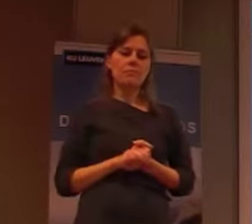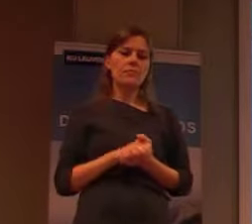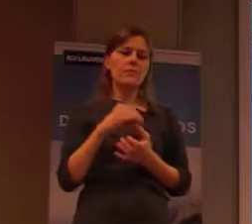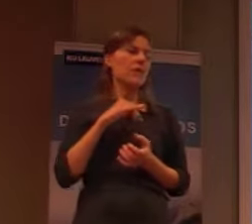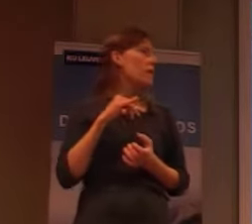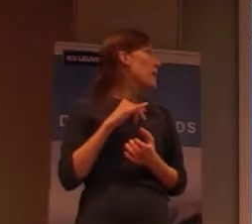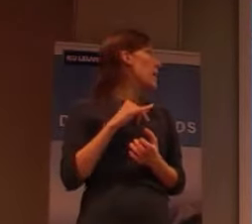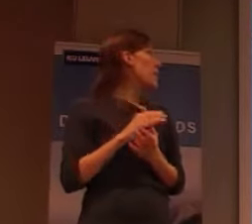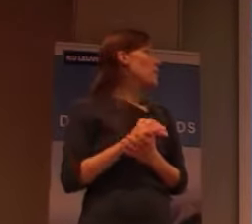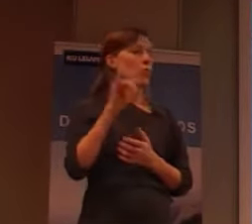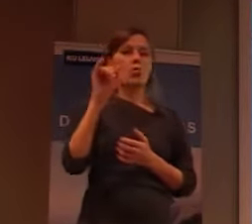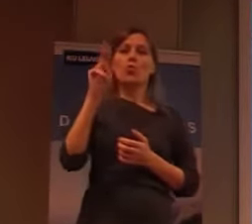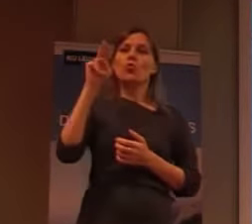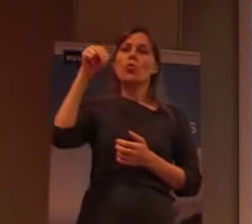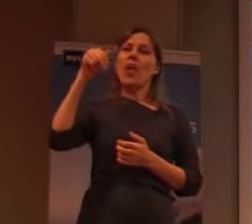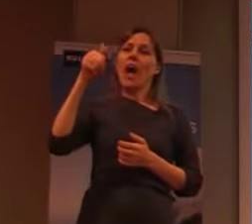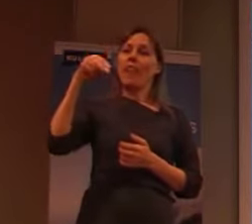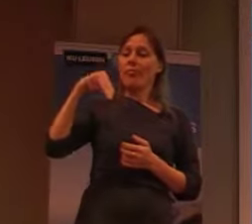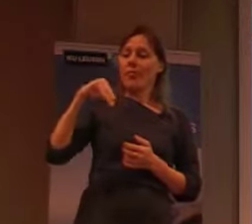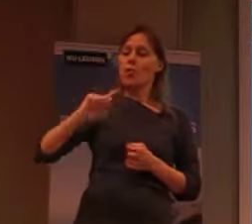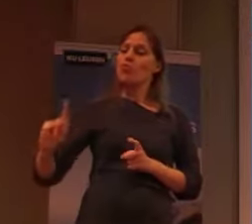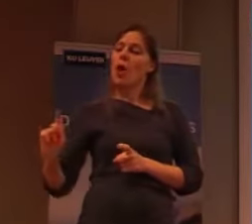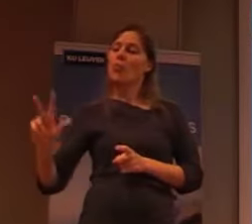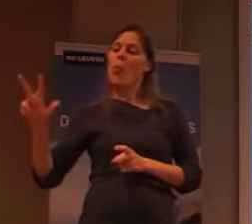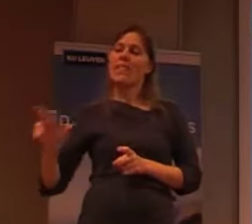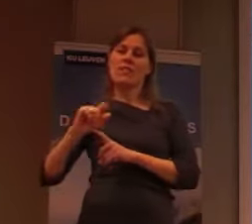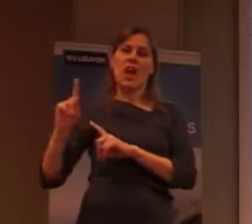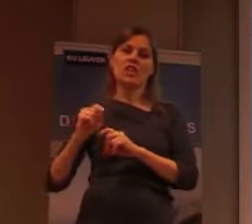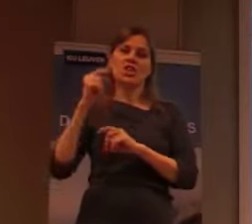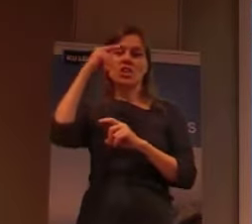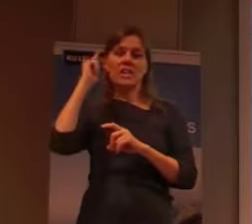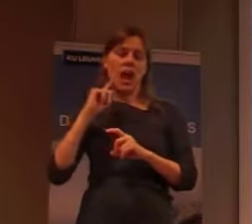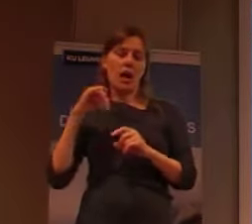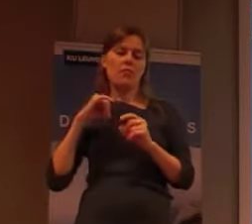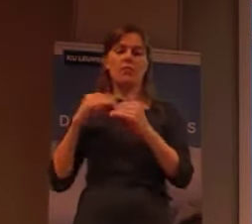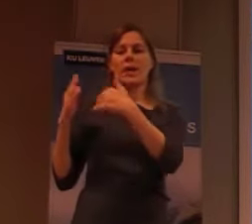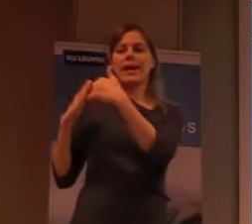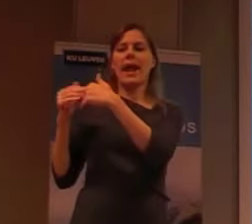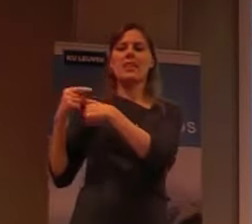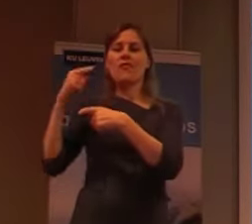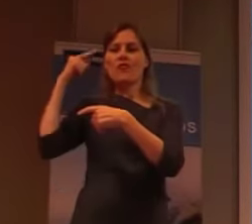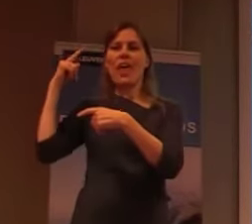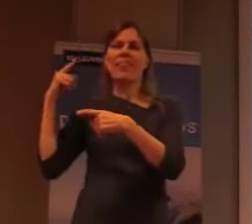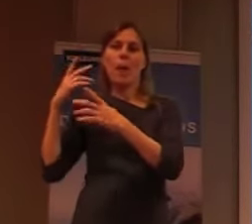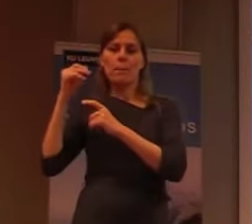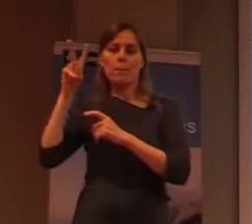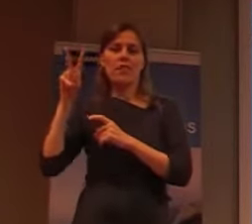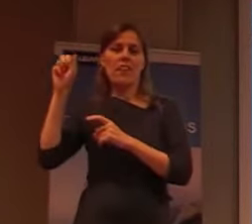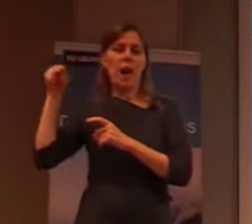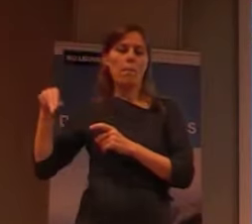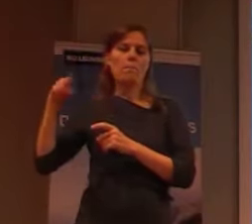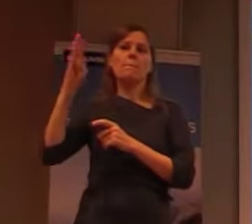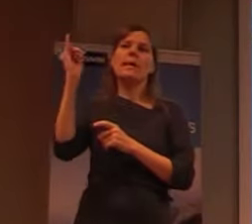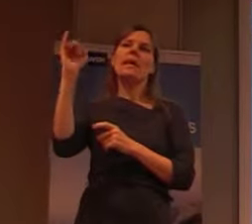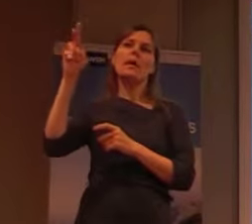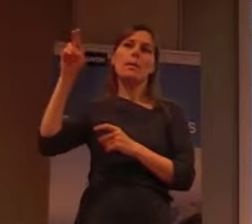provincie geweest, dat is het zuidwesten van China, begrens met Vietnam, met Pirma, met